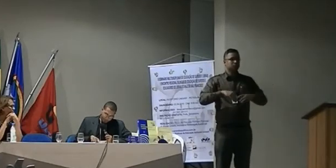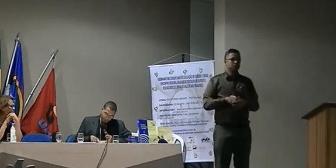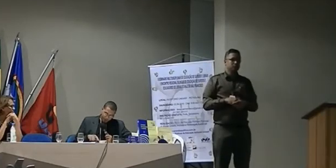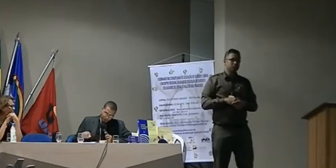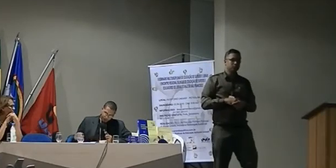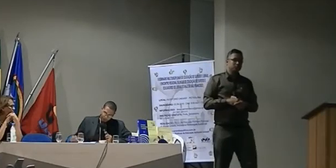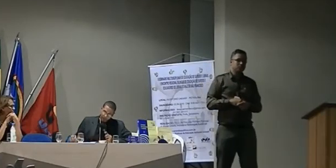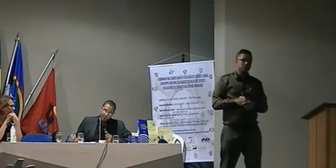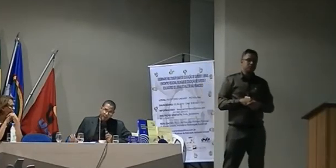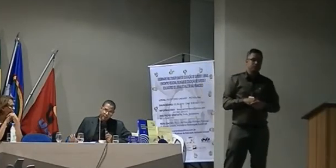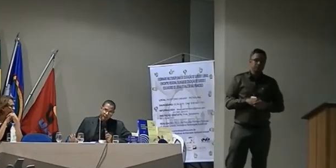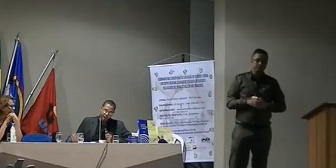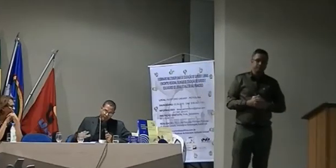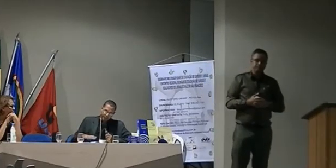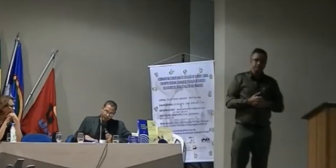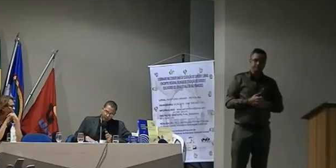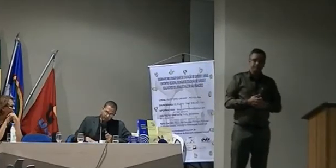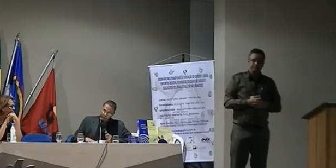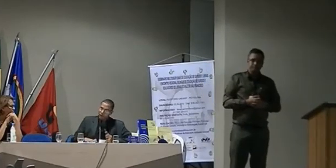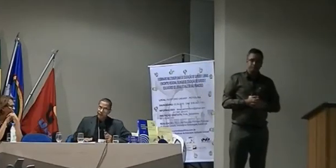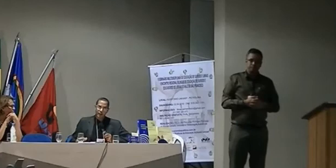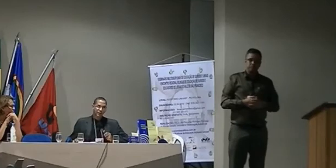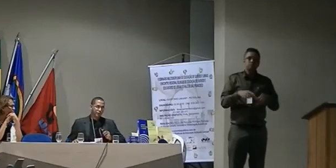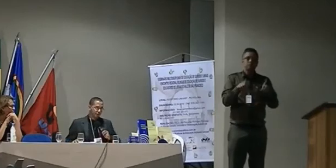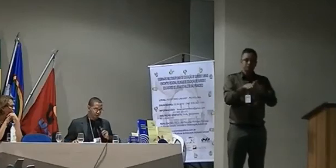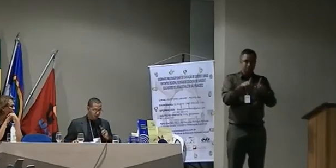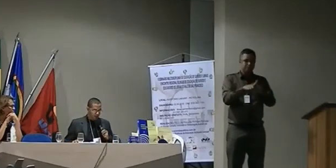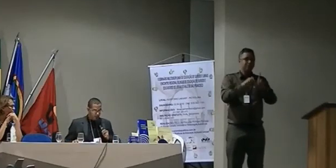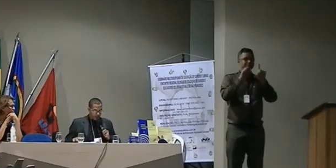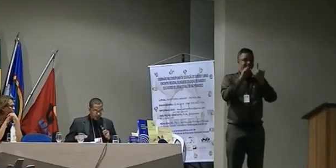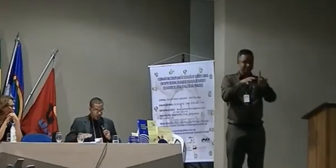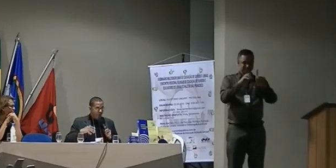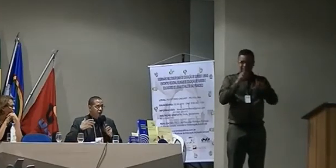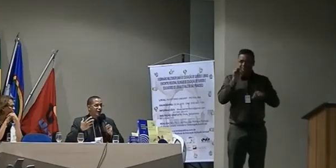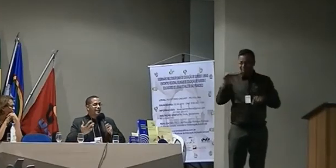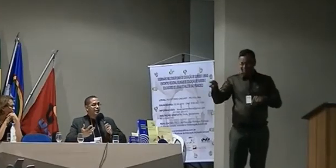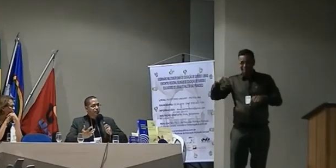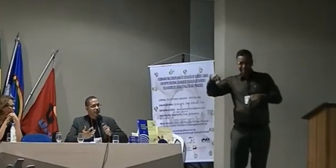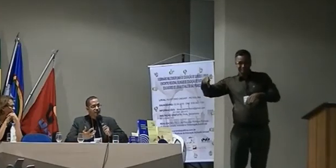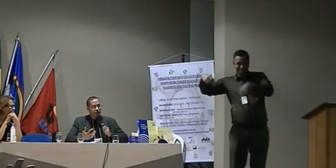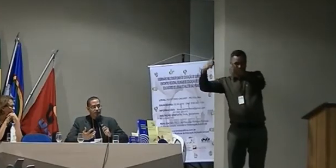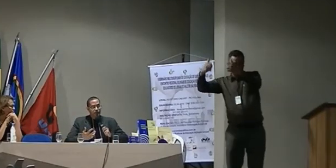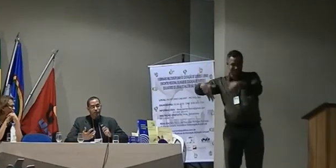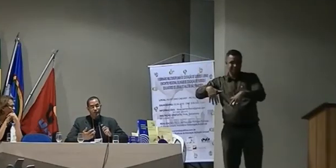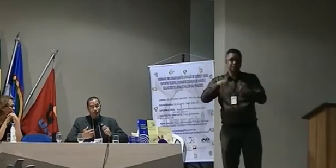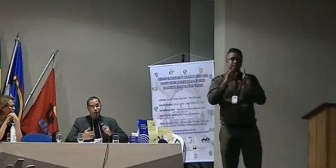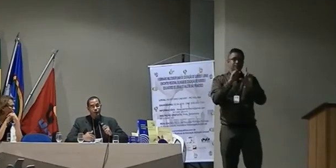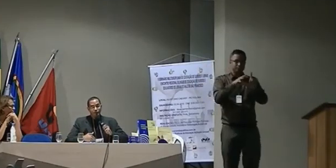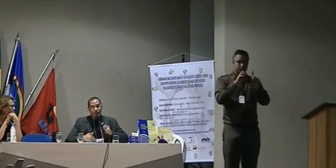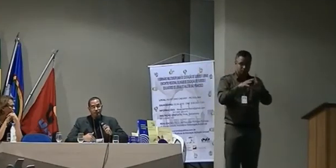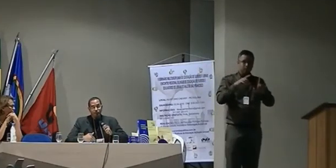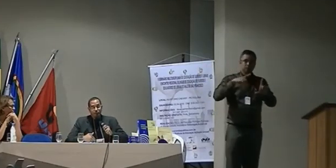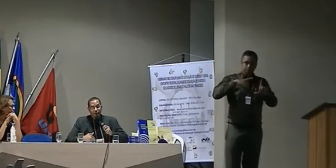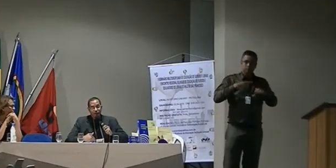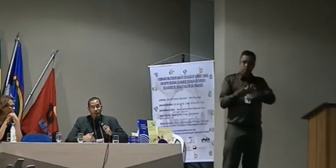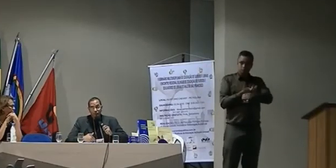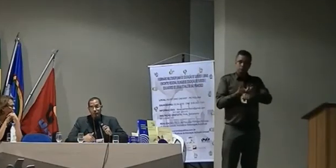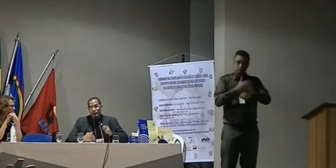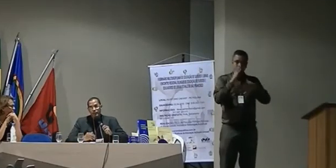então na licenciatura também como foi dito aqui a professora que foi colocar disciplina de libras eu fiz uma disciplina de libras na